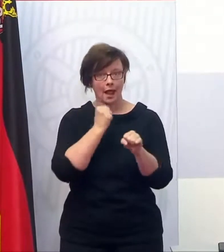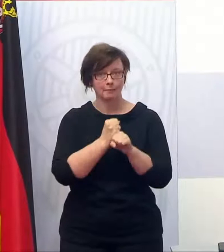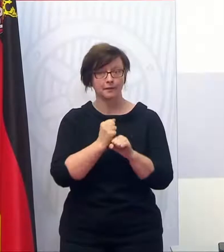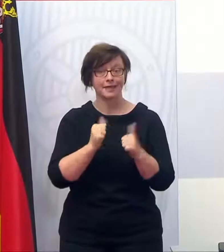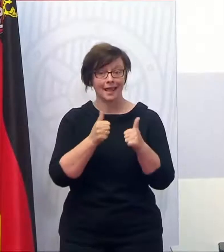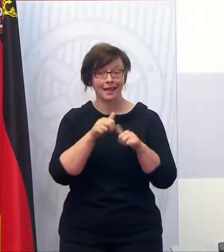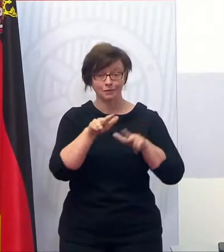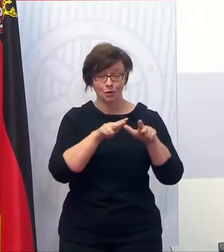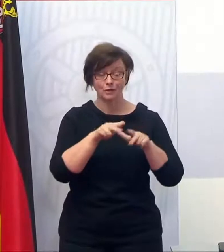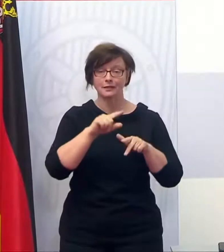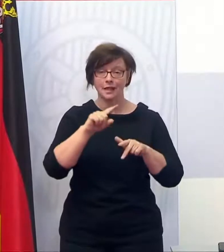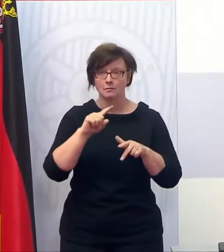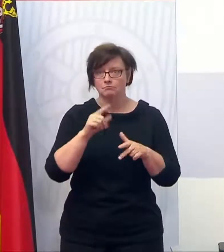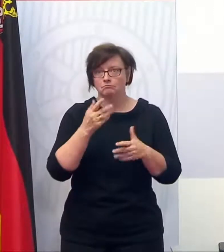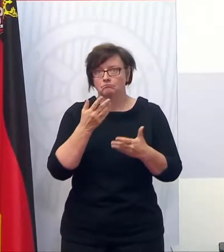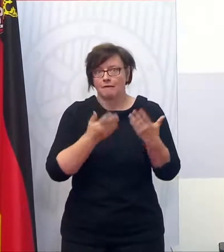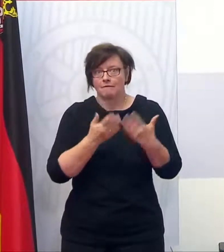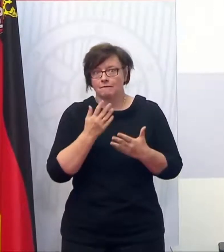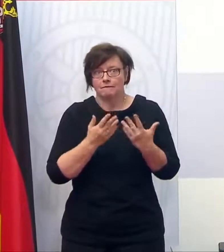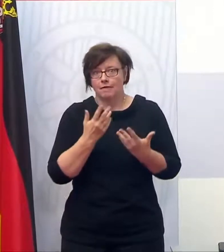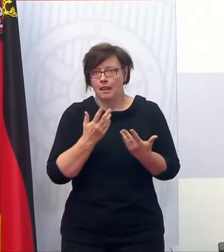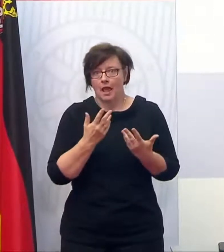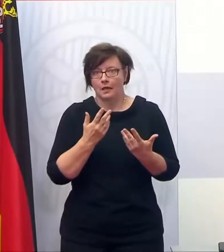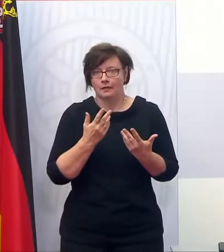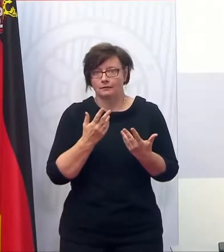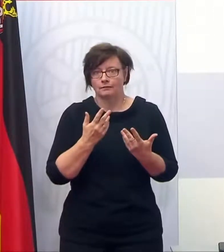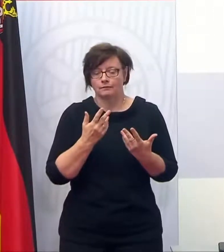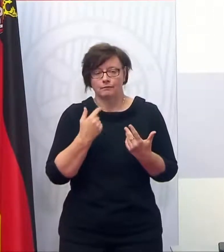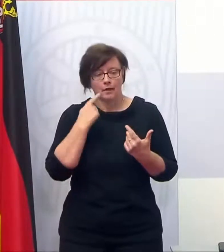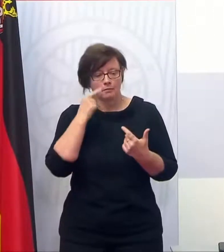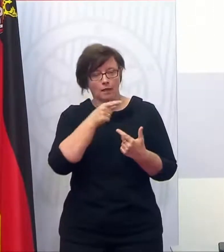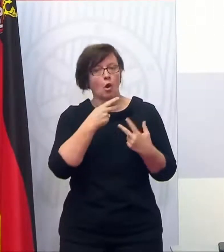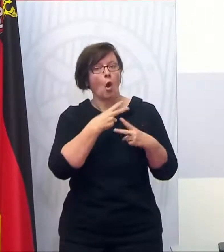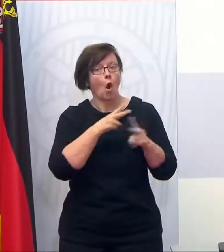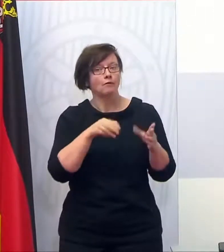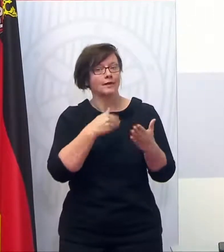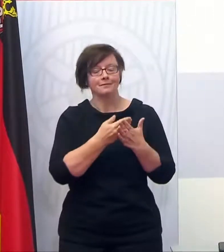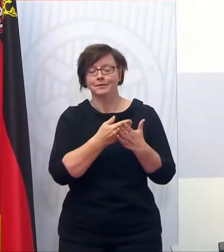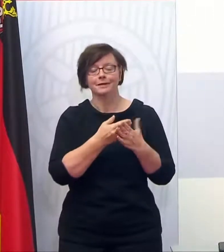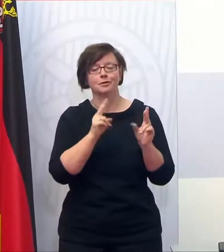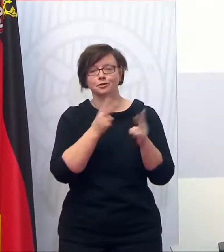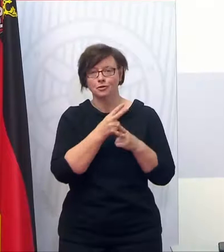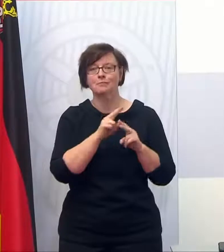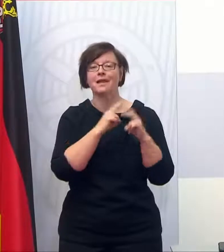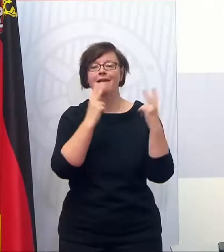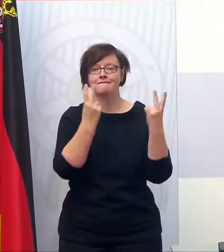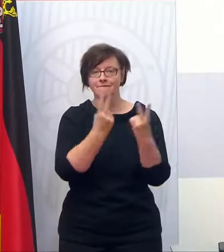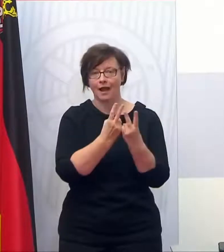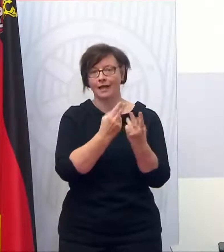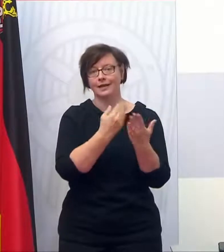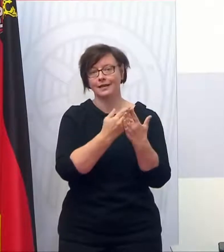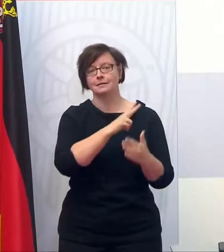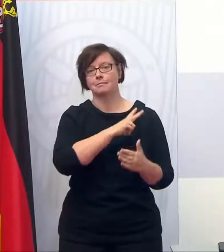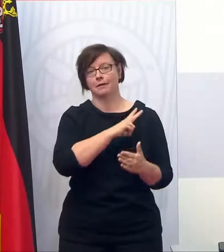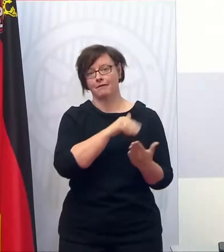Hilfsorganisationen werden jetzt vielleicht in der Wahrnehmung als öffentlicher Anbieter gesehen, sind aber eigentlich durch die Vereinsstruktur auch private.